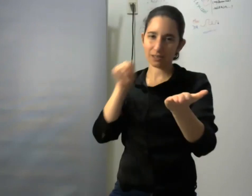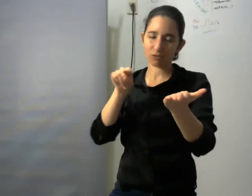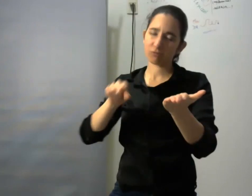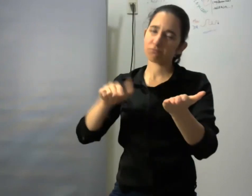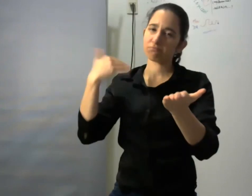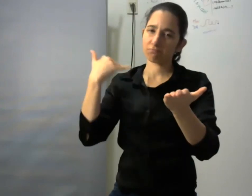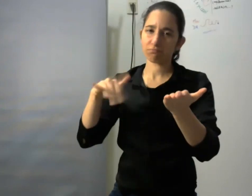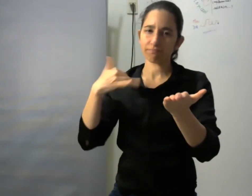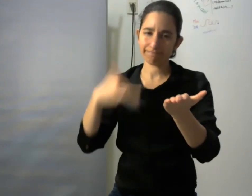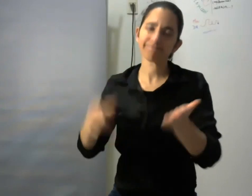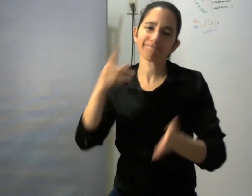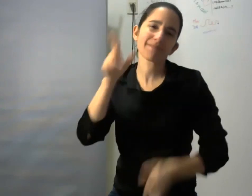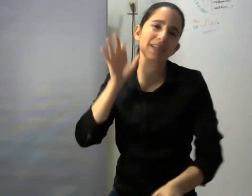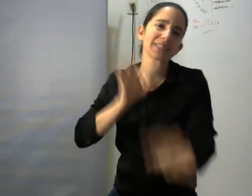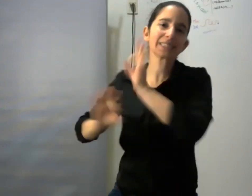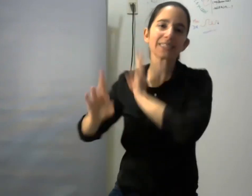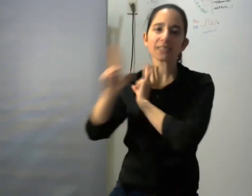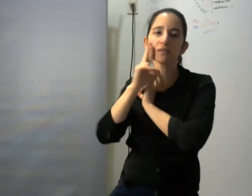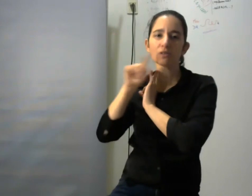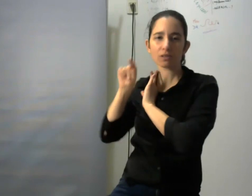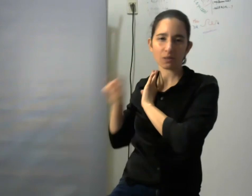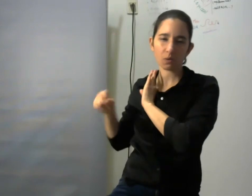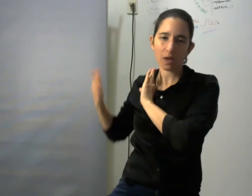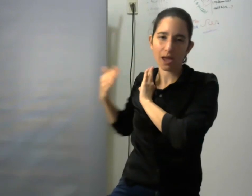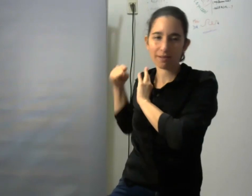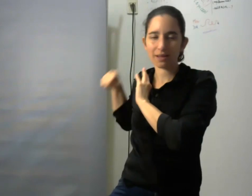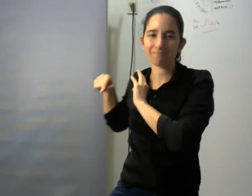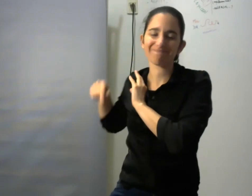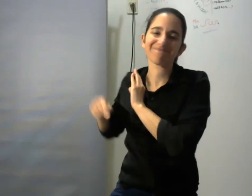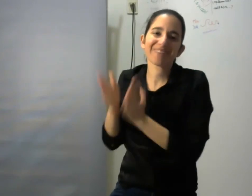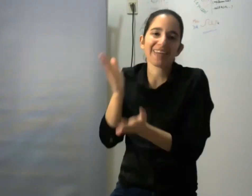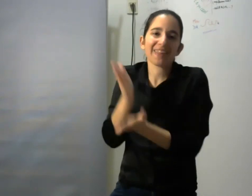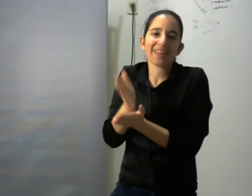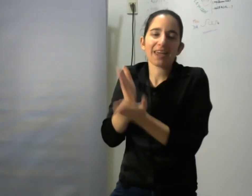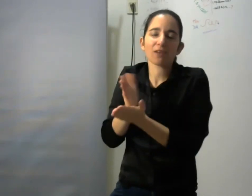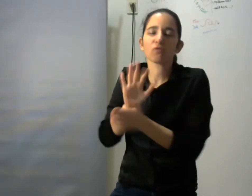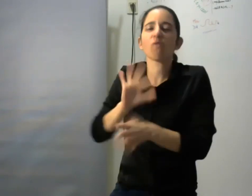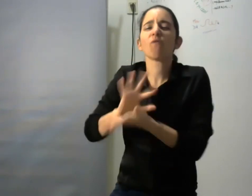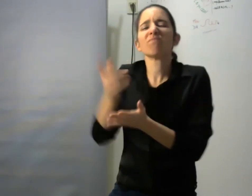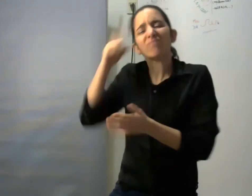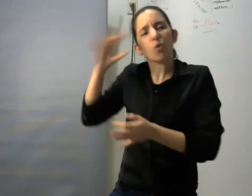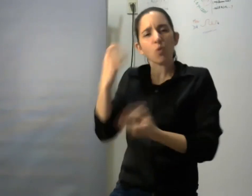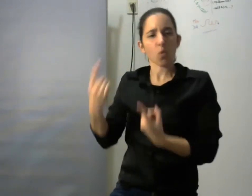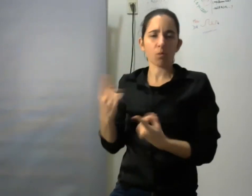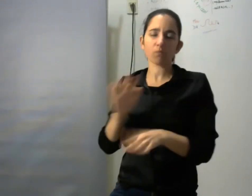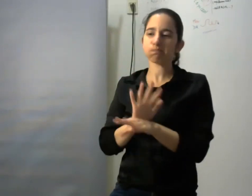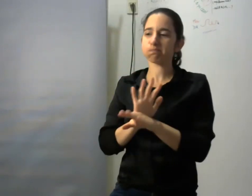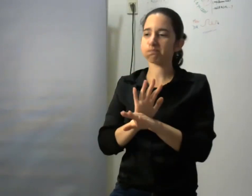todos saben muchos saben acá en forma negativa o sea la libertad es aquello que puedo hacer sin